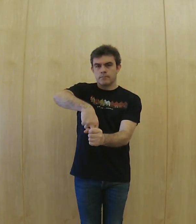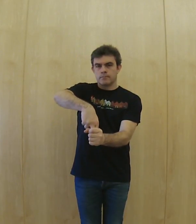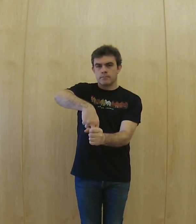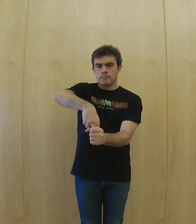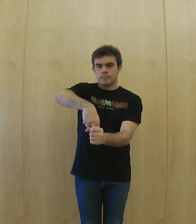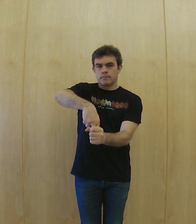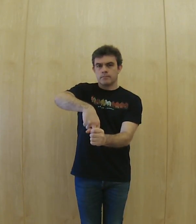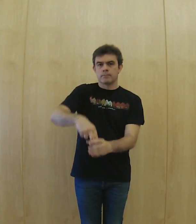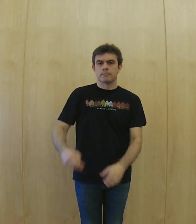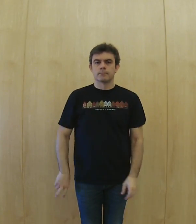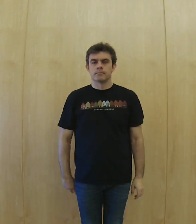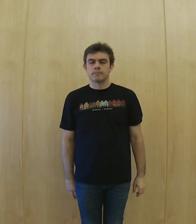individual,